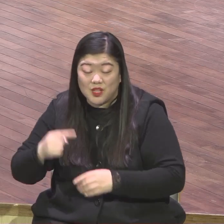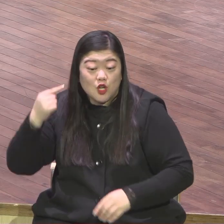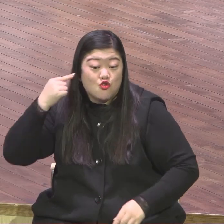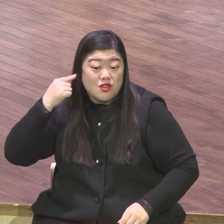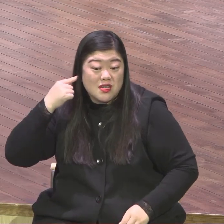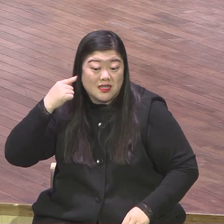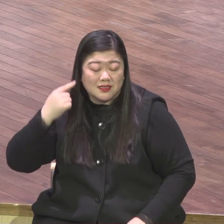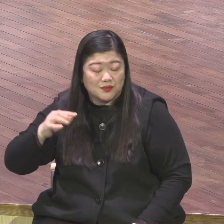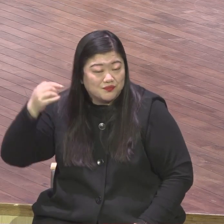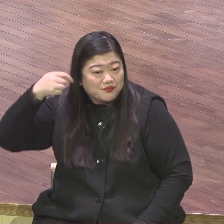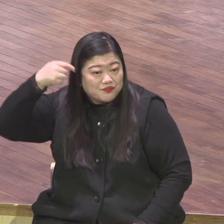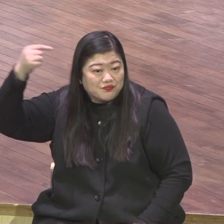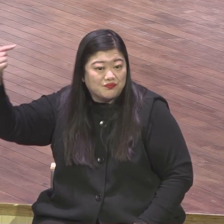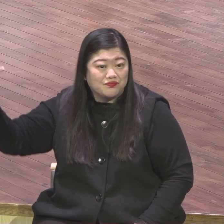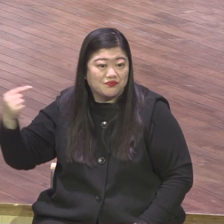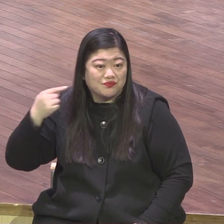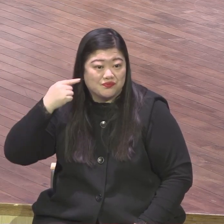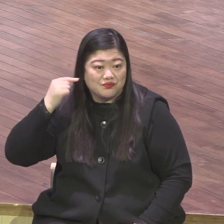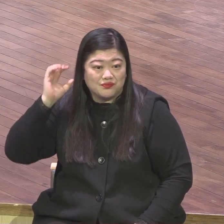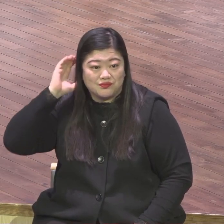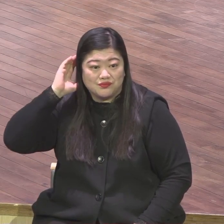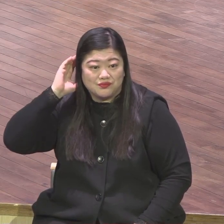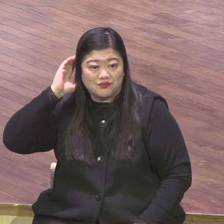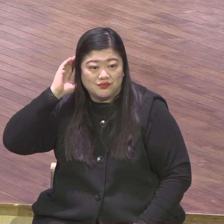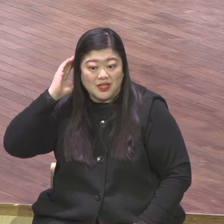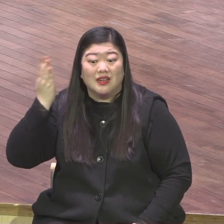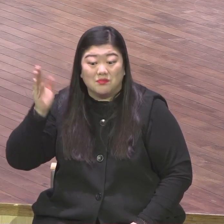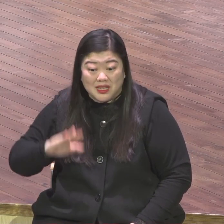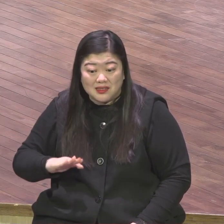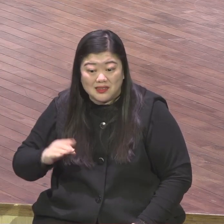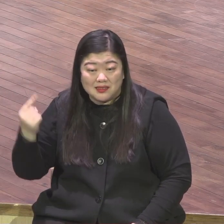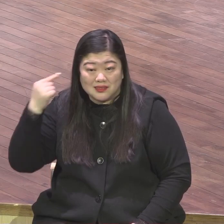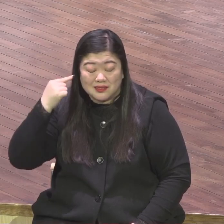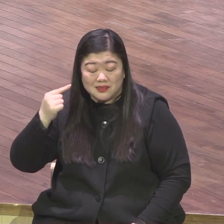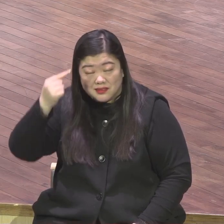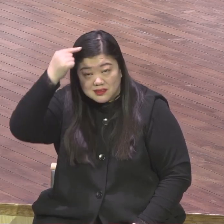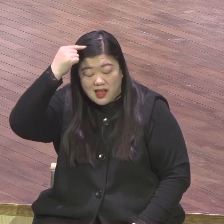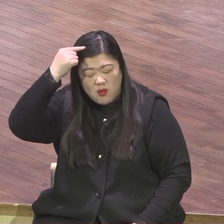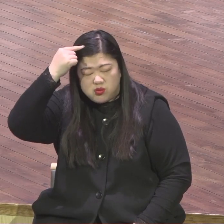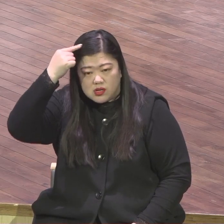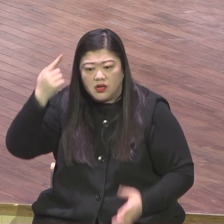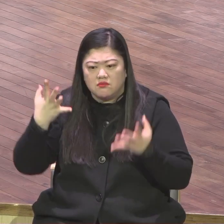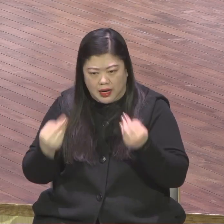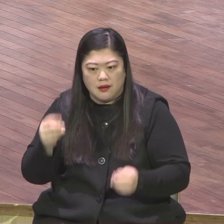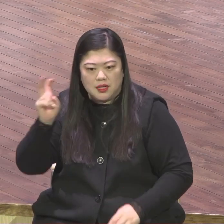넘어요 앉아 한국말이라 듣긴 듣는데 그 말을 말하는 게 아니에요 영적으로 안 들리는 것입니다